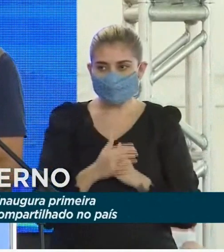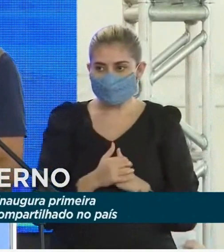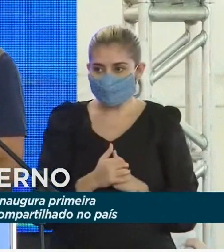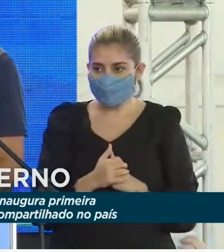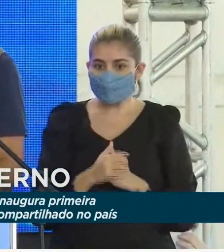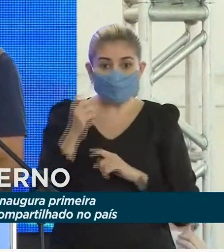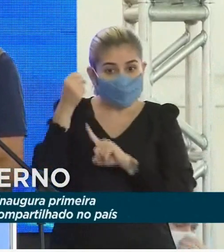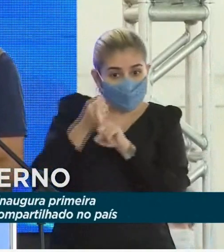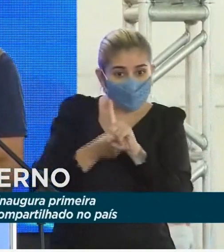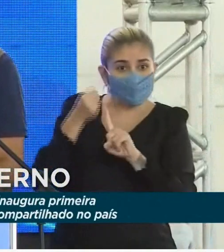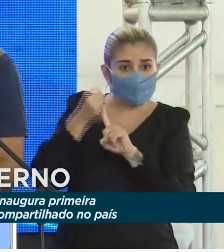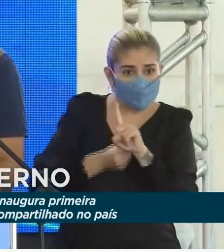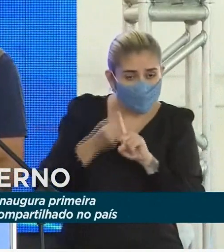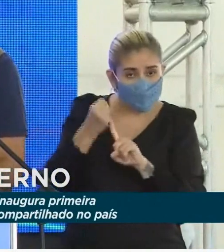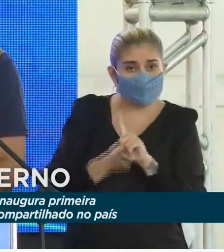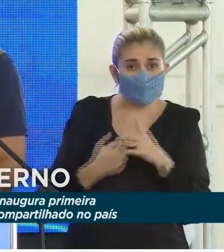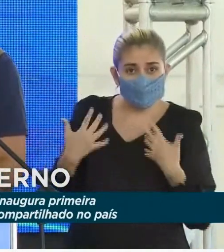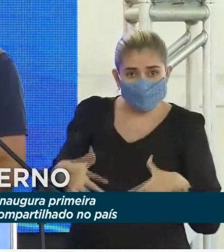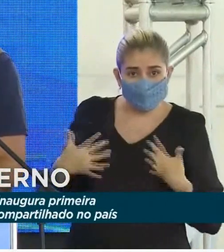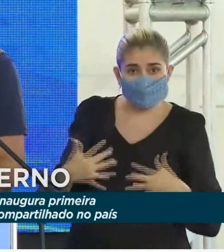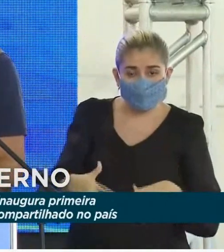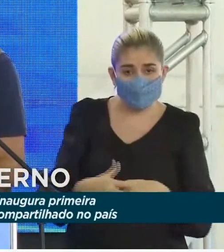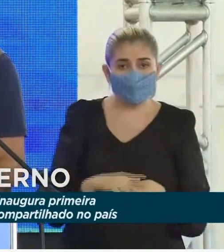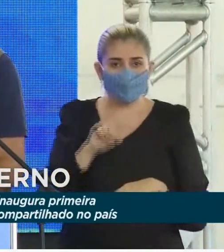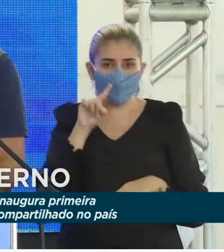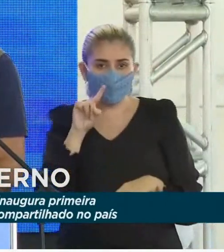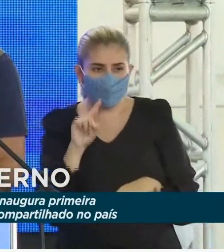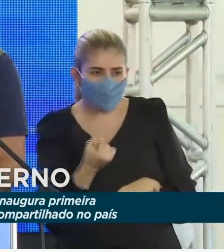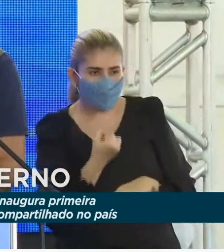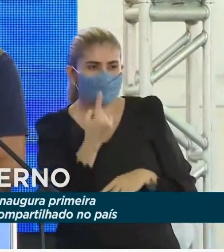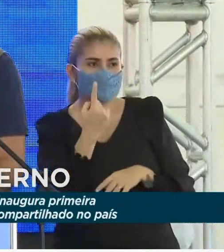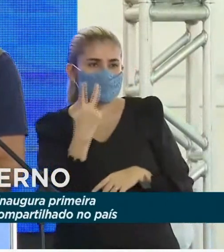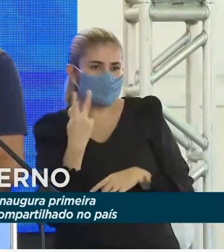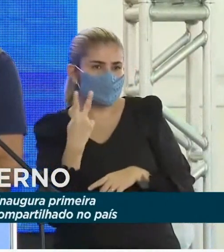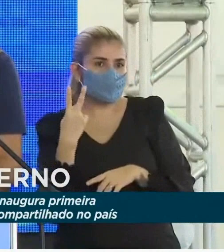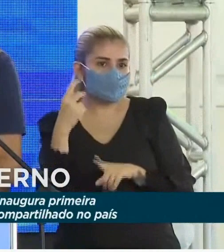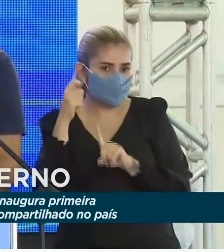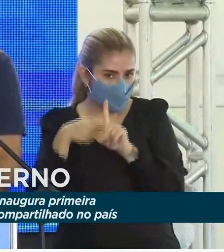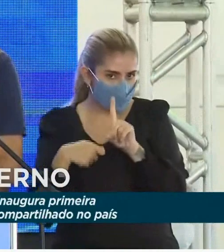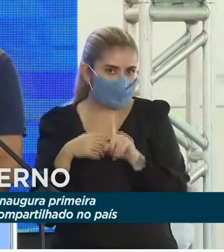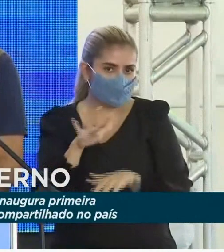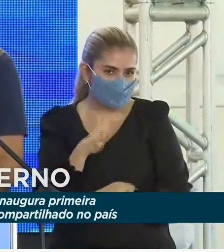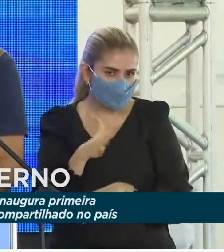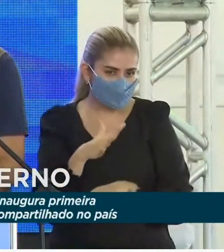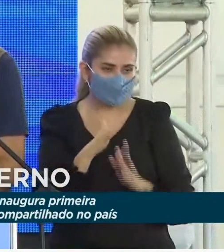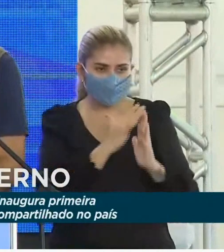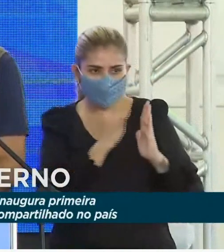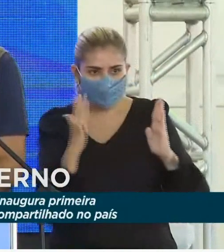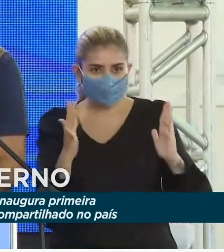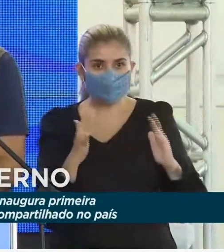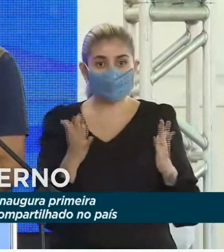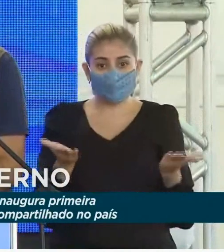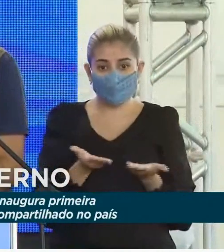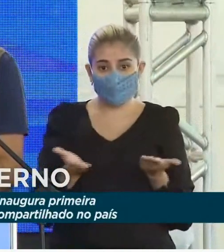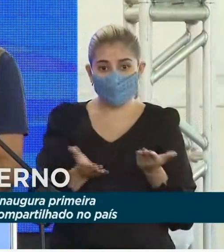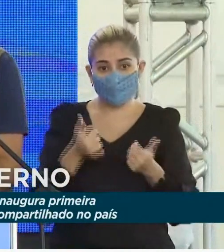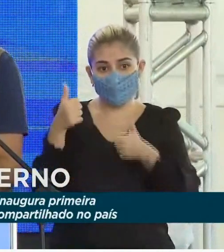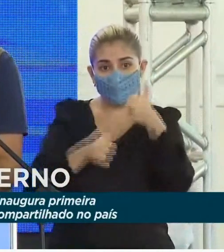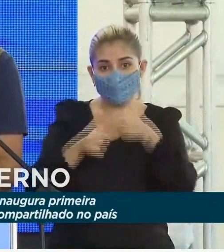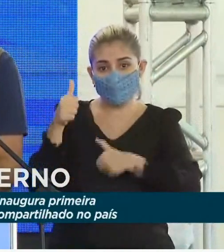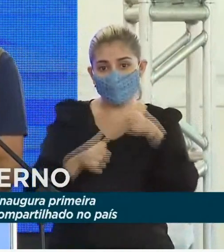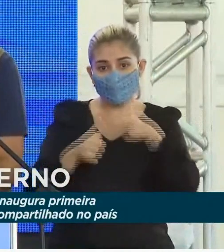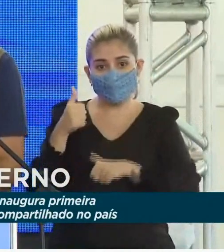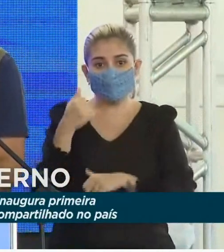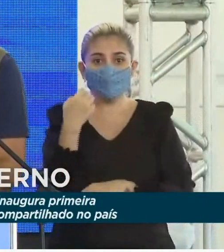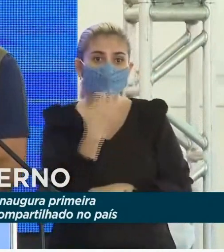uma luta, deputada Carla, de um ano e dois meses, para colocar esse leilão de pé, e é com esse leilão que está avaliado em